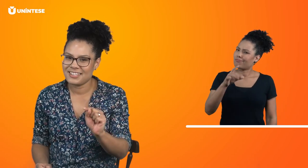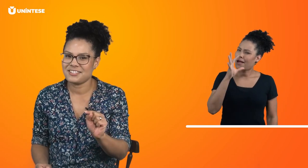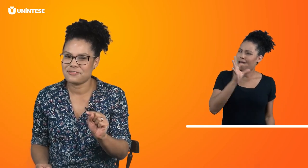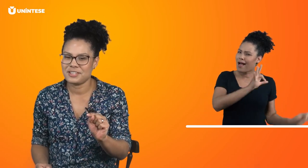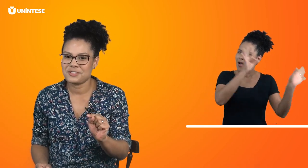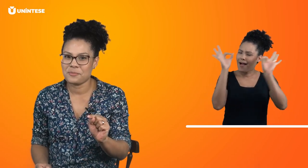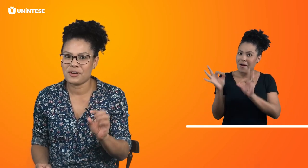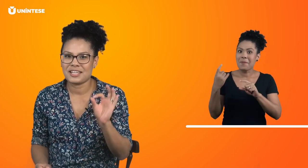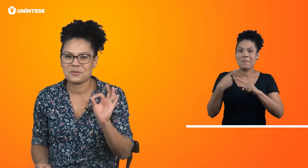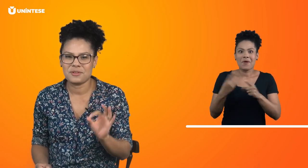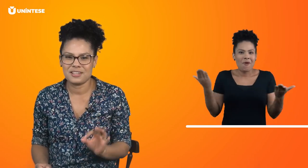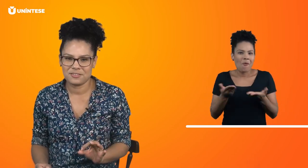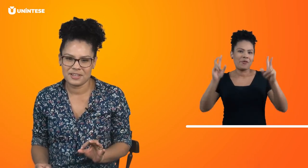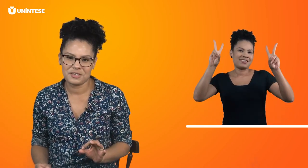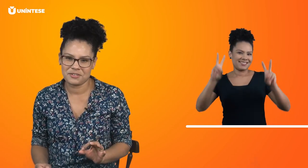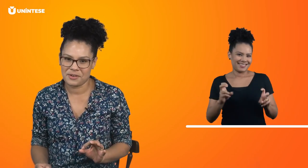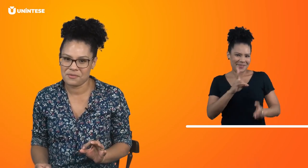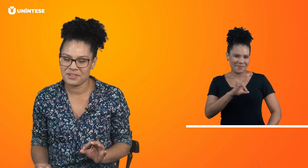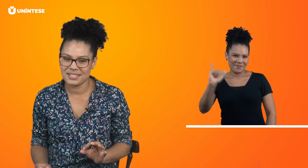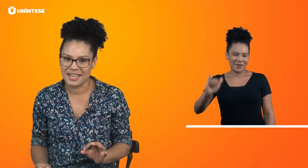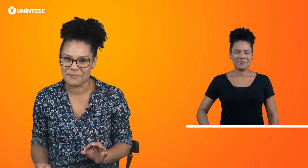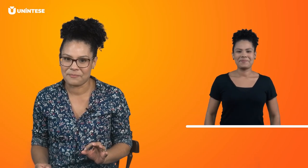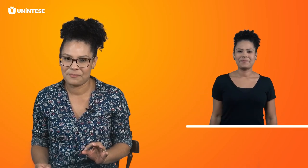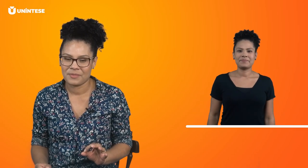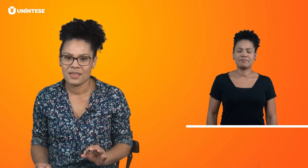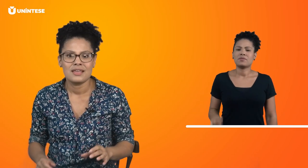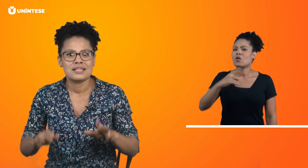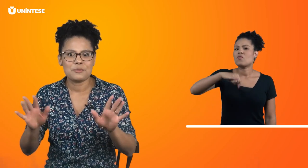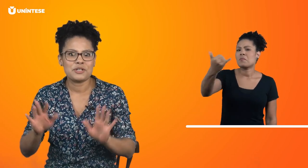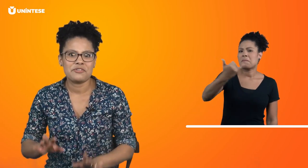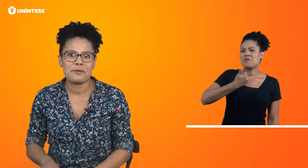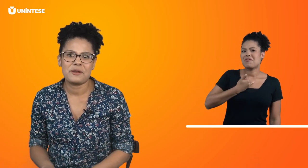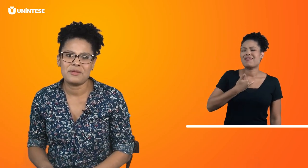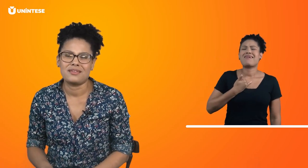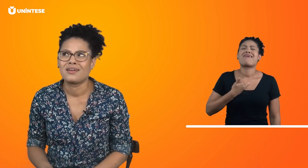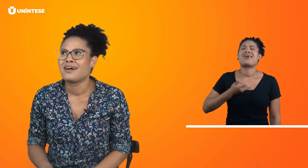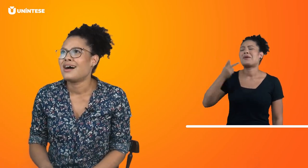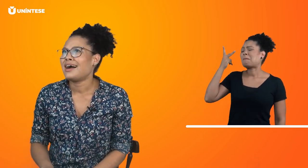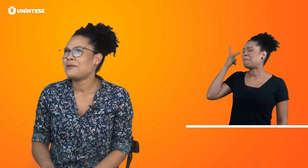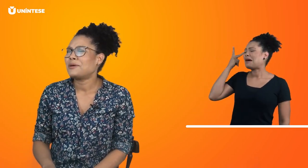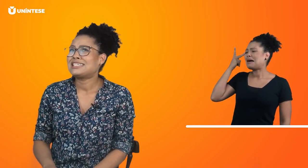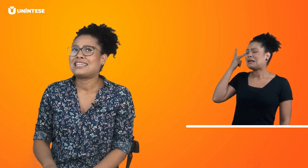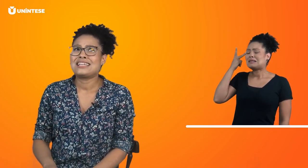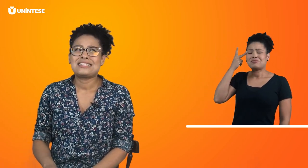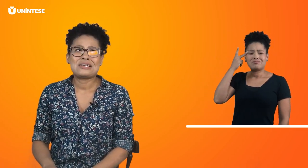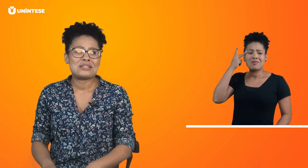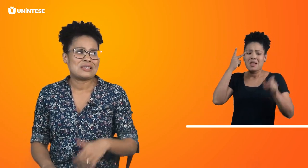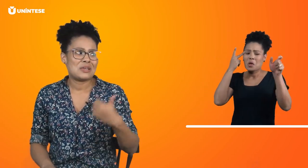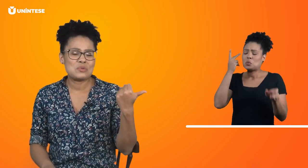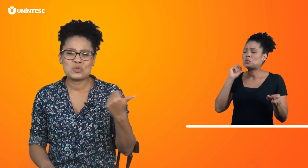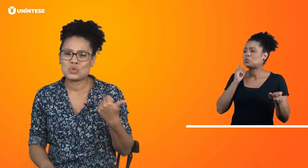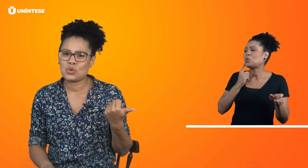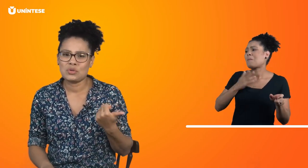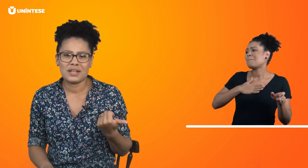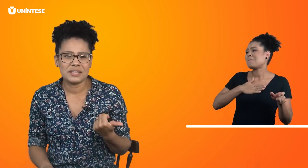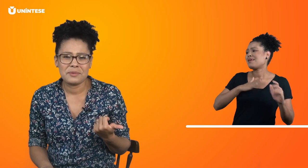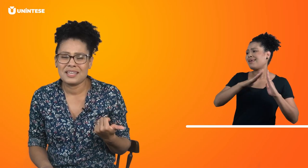nesse vídeo, porque é sobre isso que a gente vai conversar. Você pode falar pra mim, Ai, Patrícia, tem um surdo lá na minha